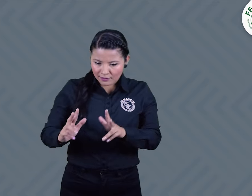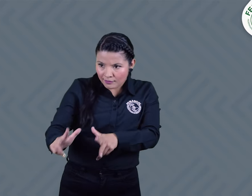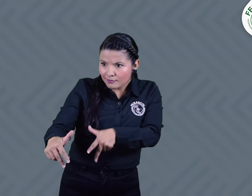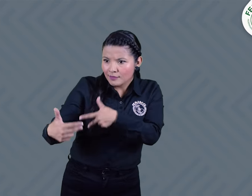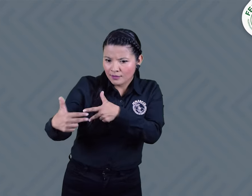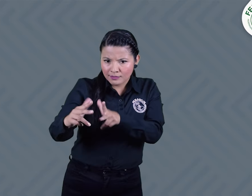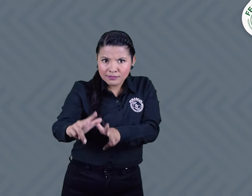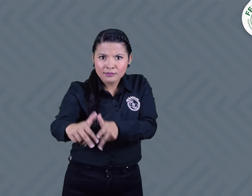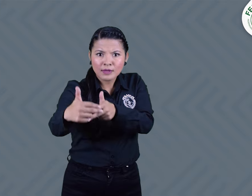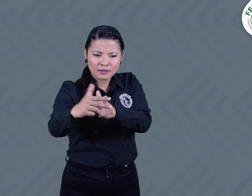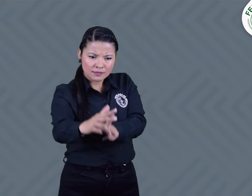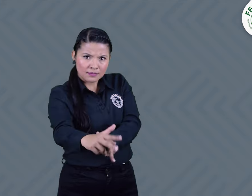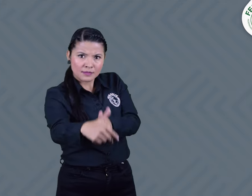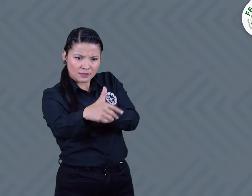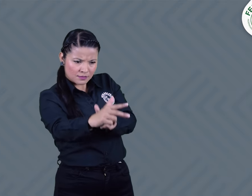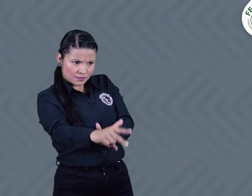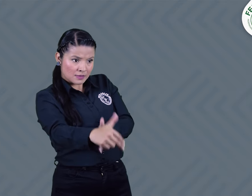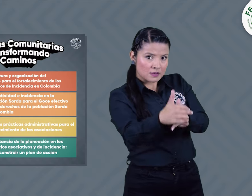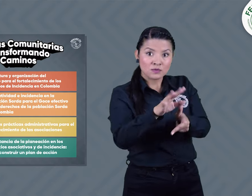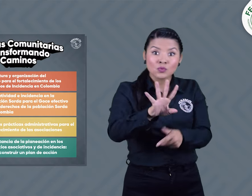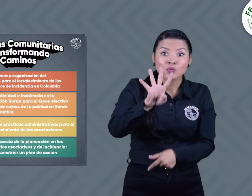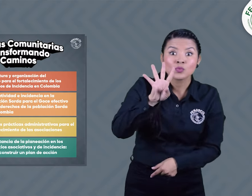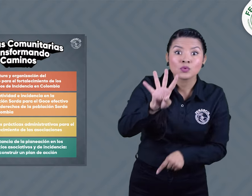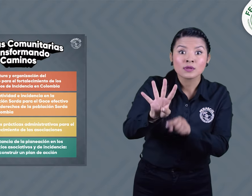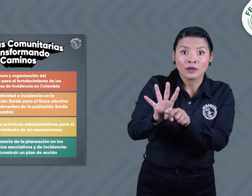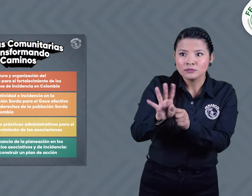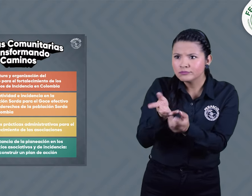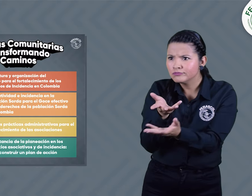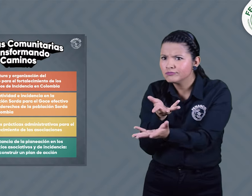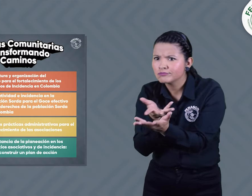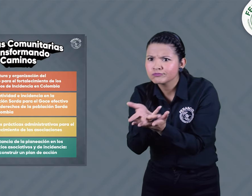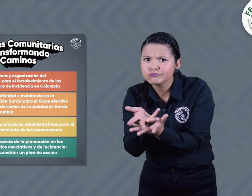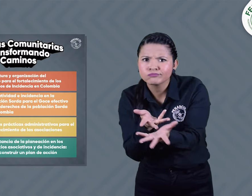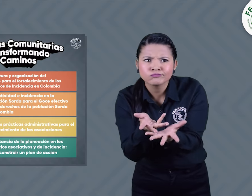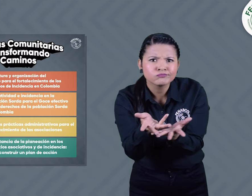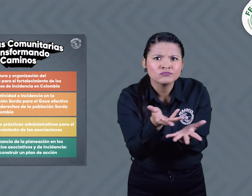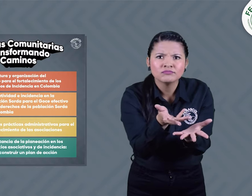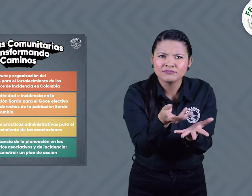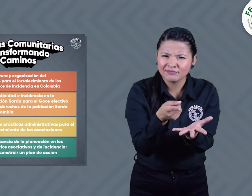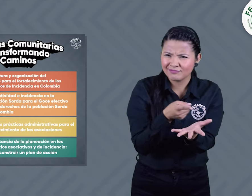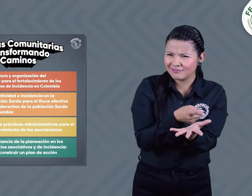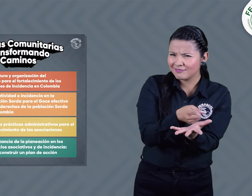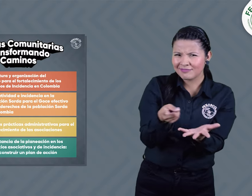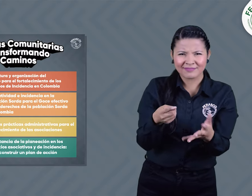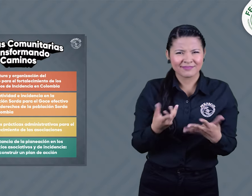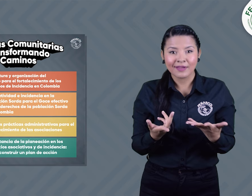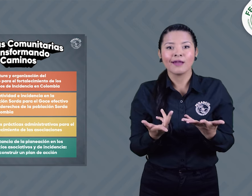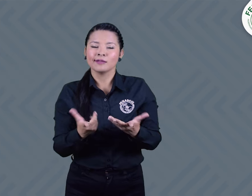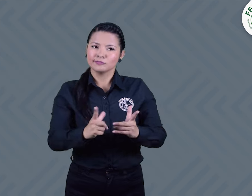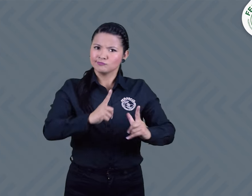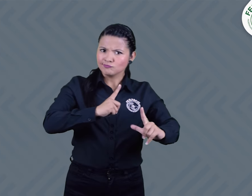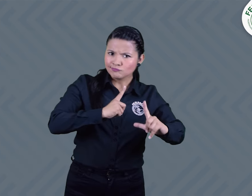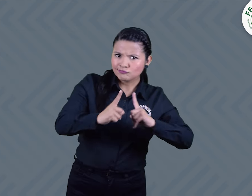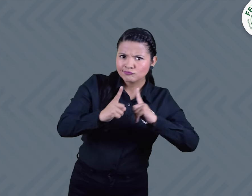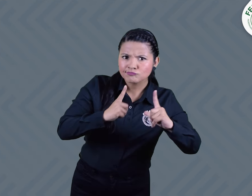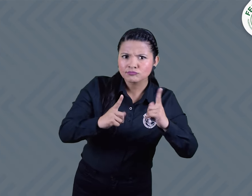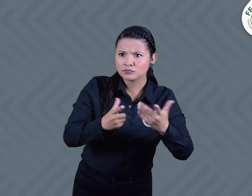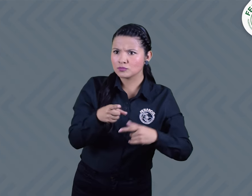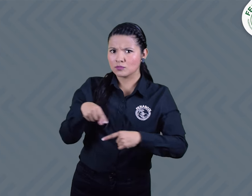Participen de cuatro espacios exclusivos donde buscamos empoderar a líderes y organizaciones en la